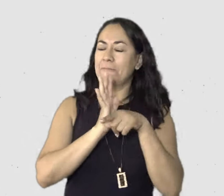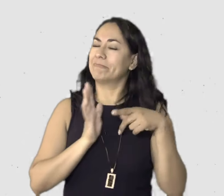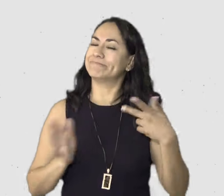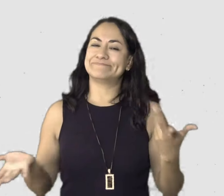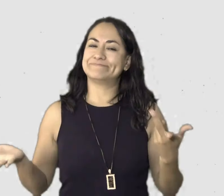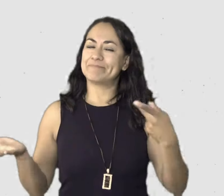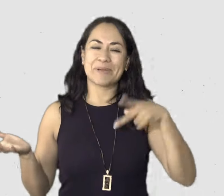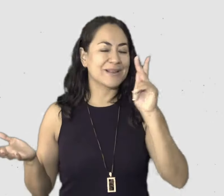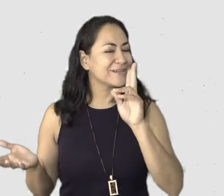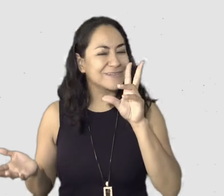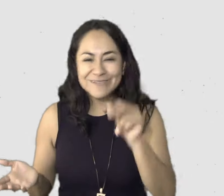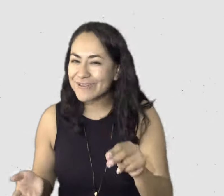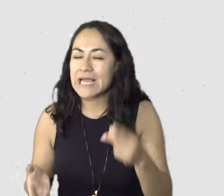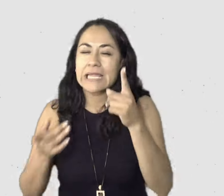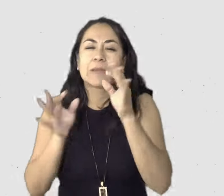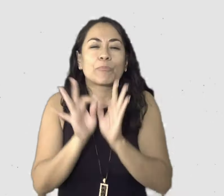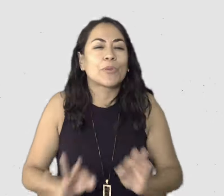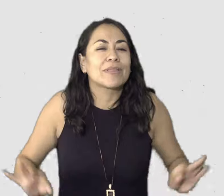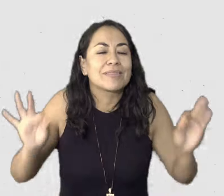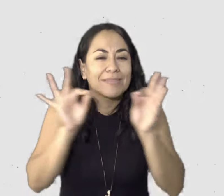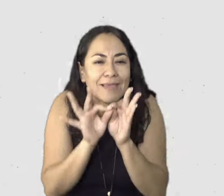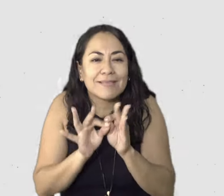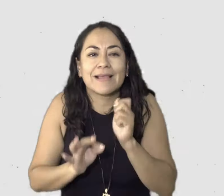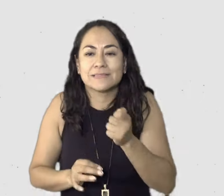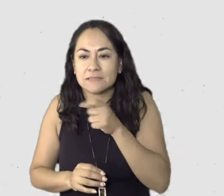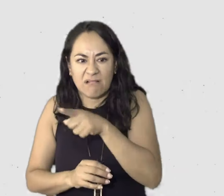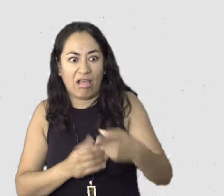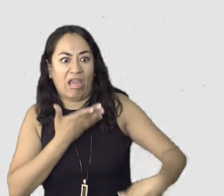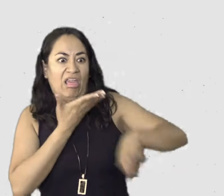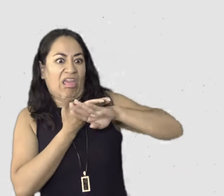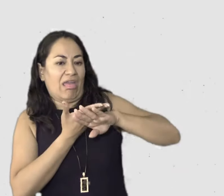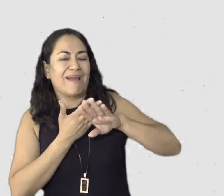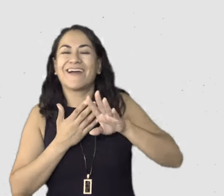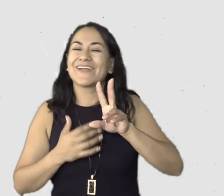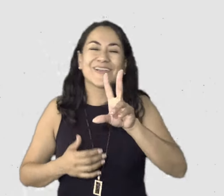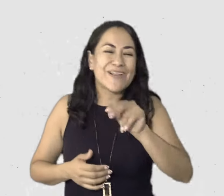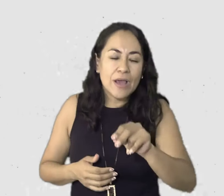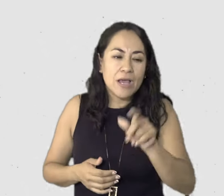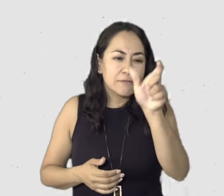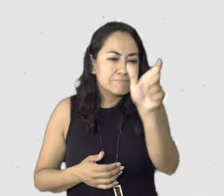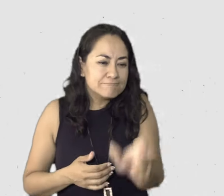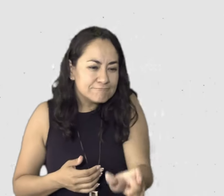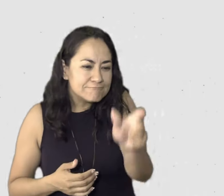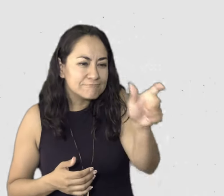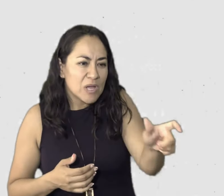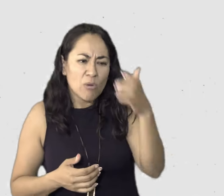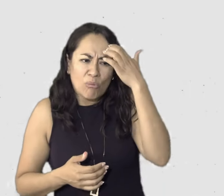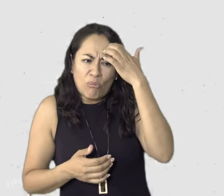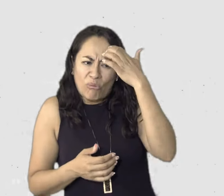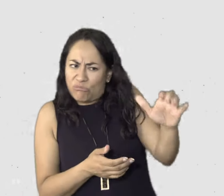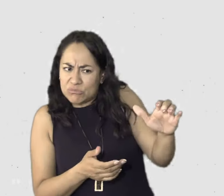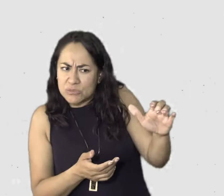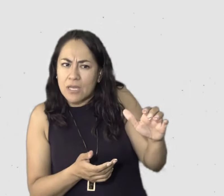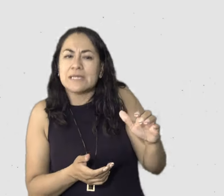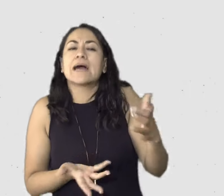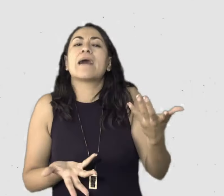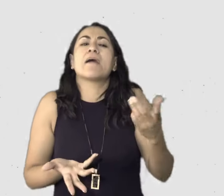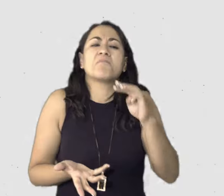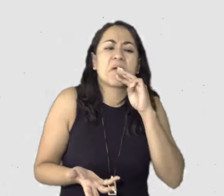cosa muy importante es no te tomes nada personal. O sea, es súper importante, no te tomes nada personal. Cada quien trae, ser mamá es todo un rollo